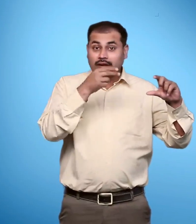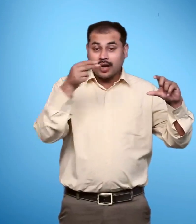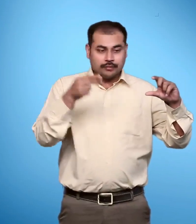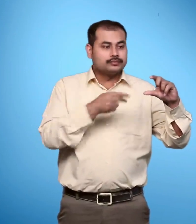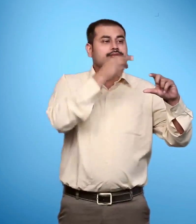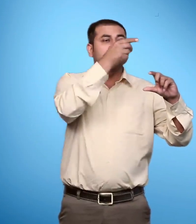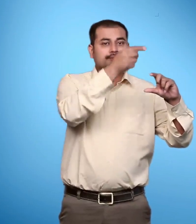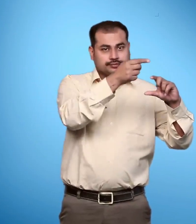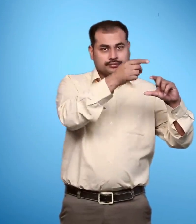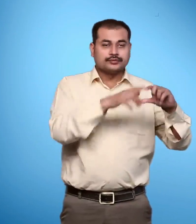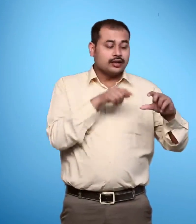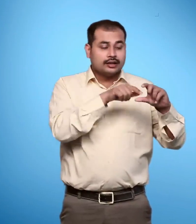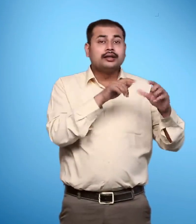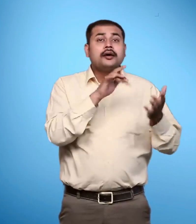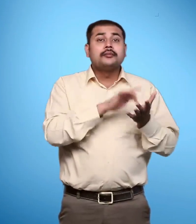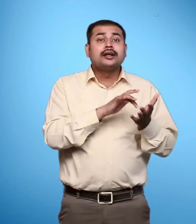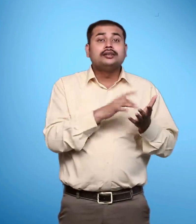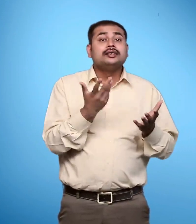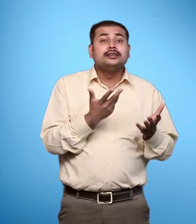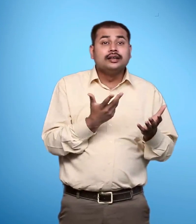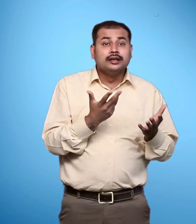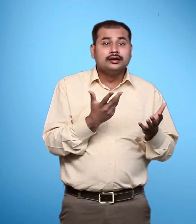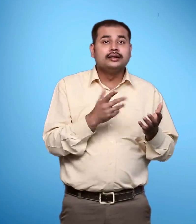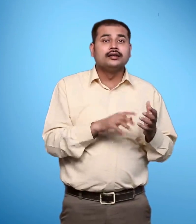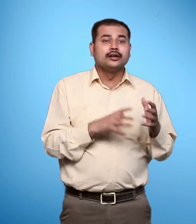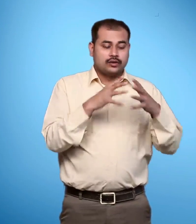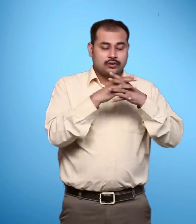महात्मा गांथी जहां हो वहां वर्धा